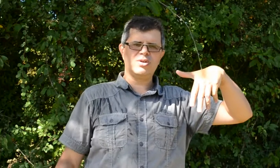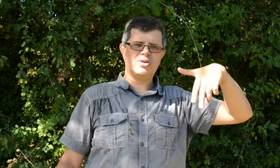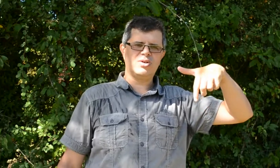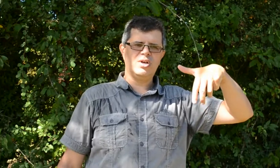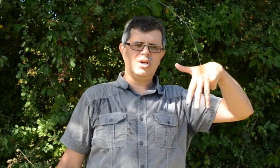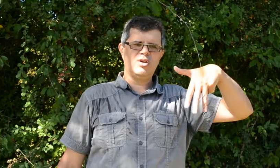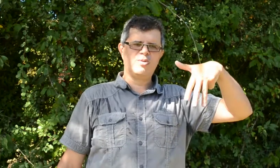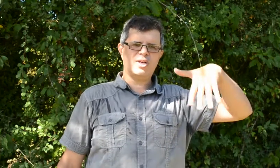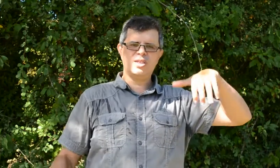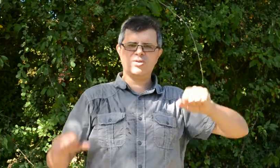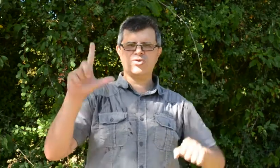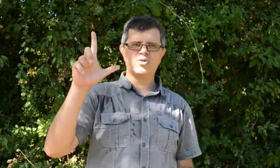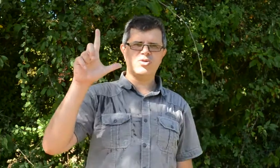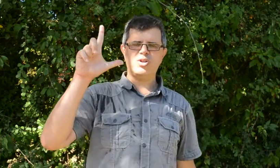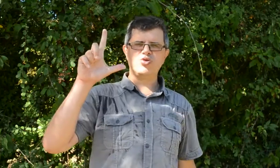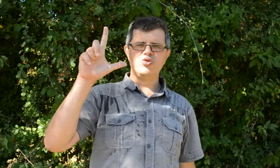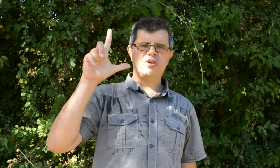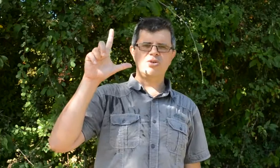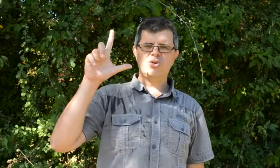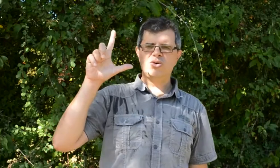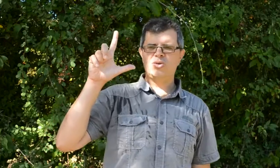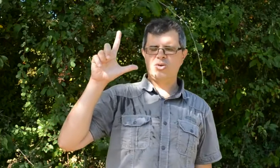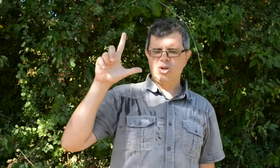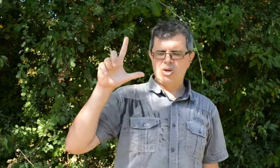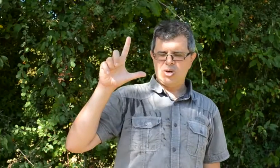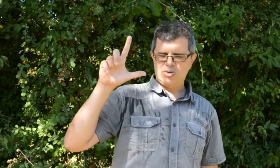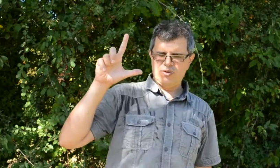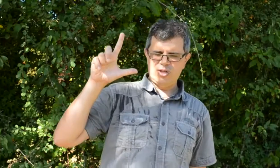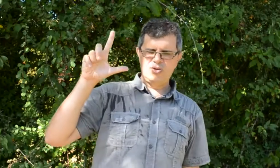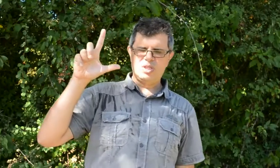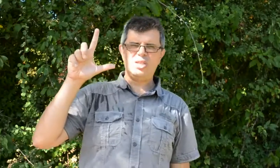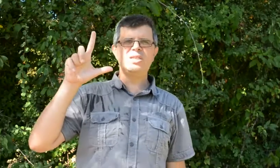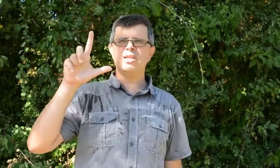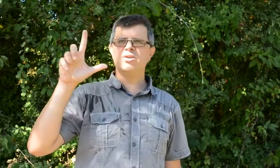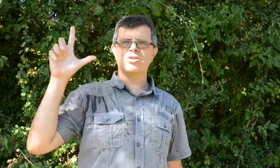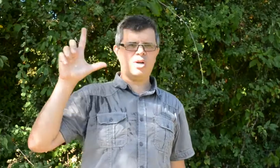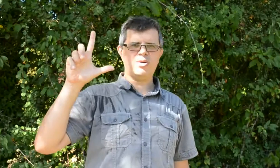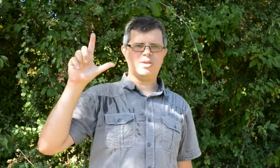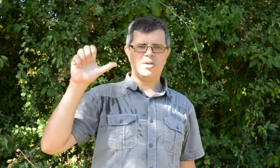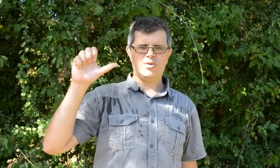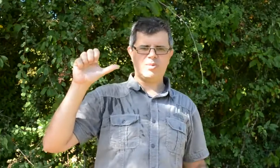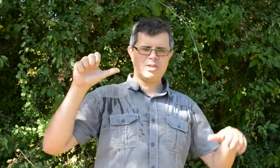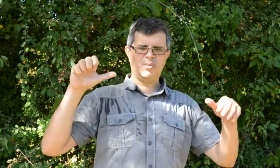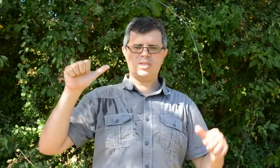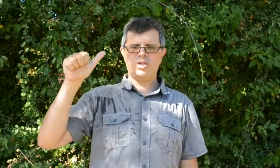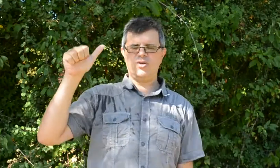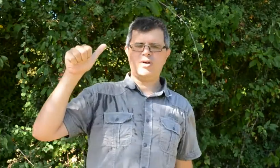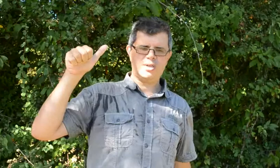9 plus 1, 10, on ajoute une nouvelle unité des dizaines sur la main droite. Donc par exemple, si je veux avoir